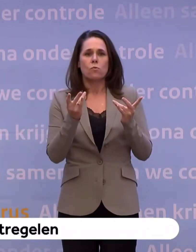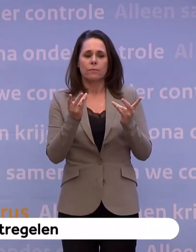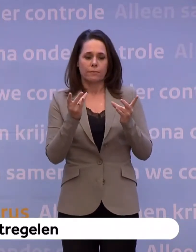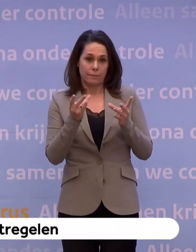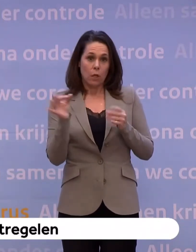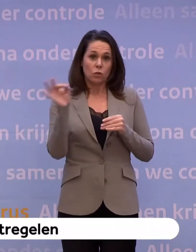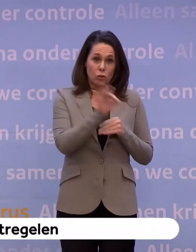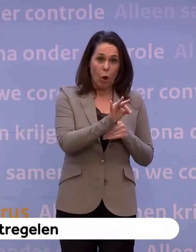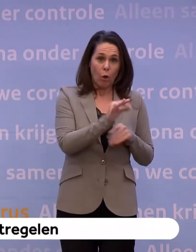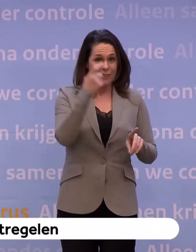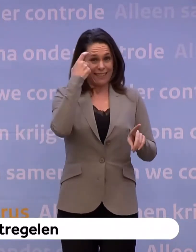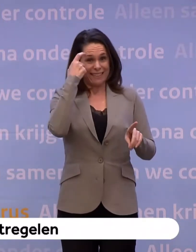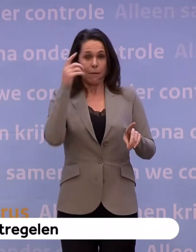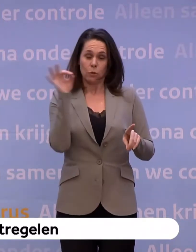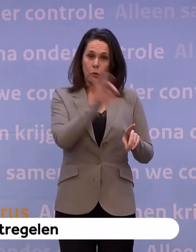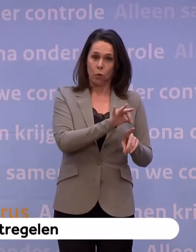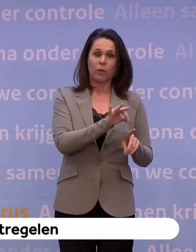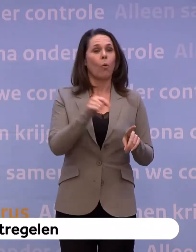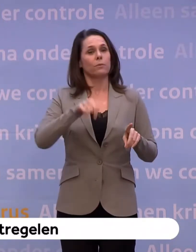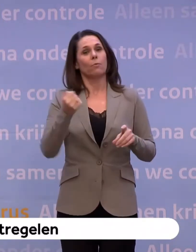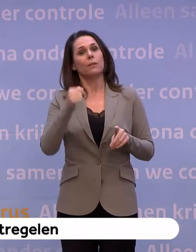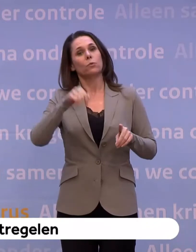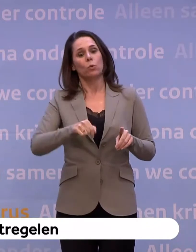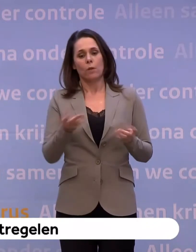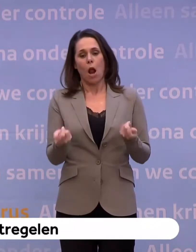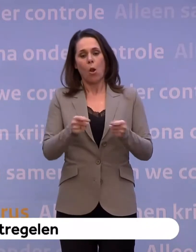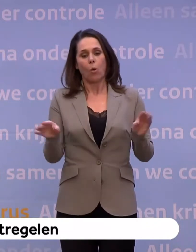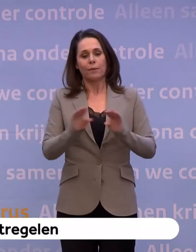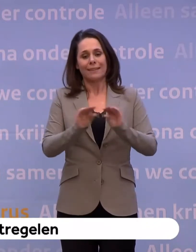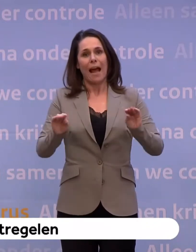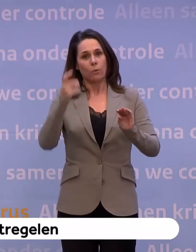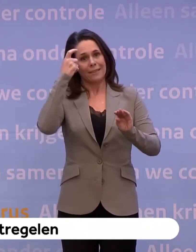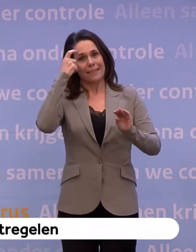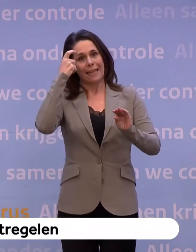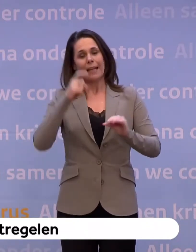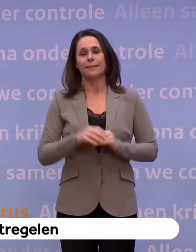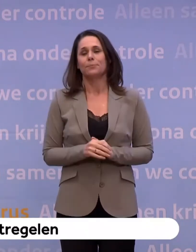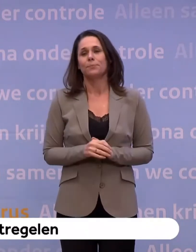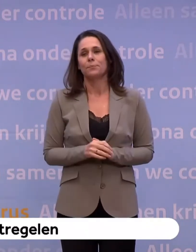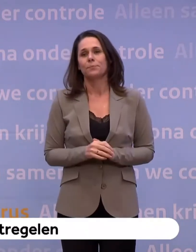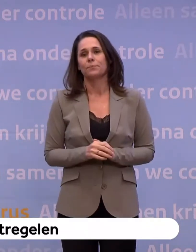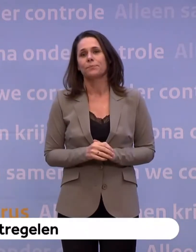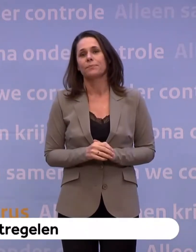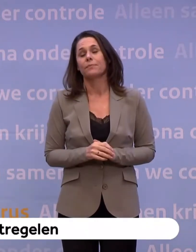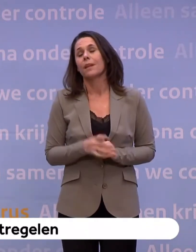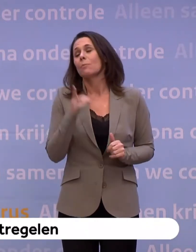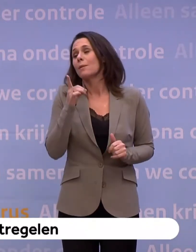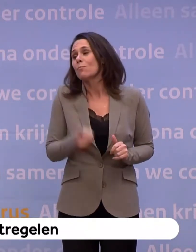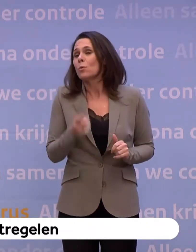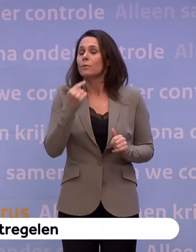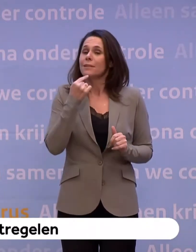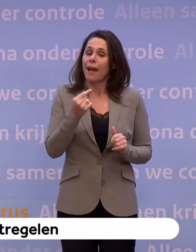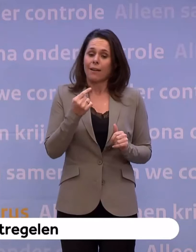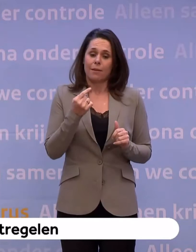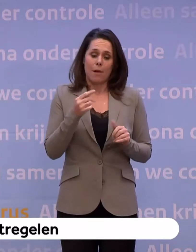uit deze intelligente lockdown. Maar ik moet eerlijk zijn. Bij alle onzekerheden is één